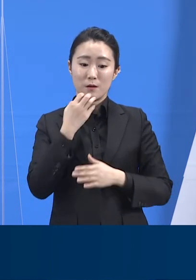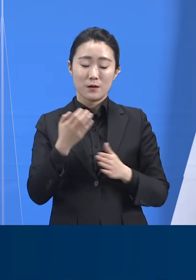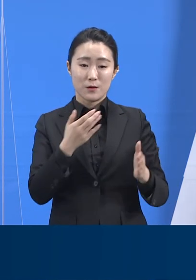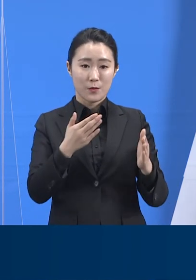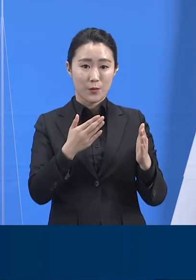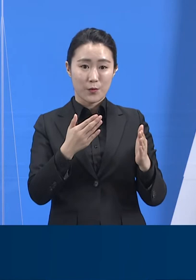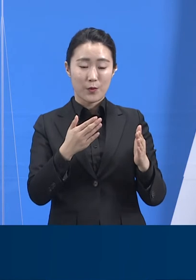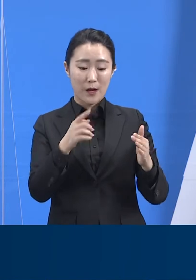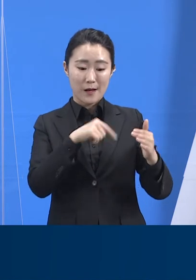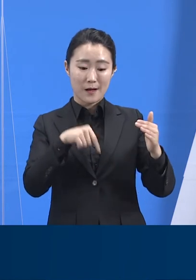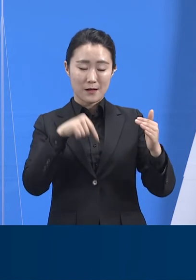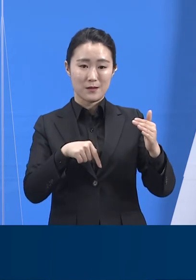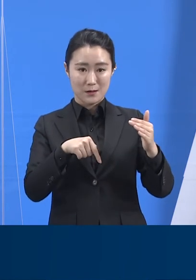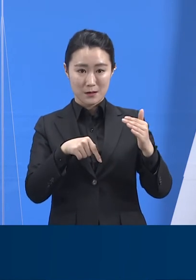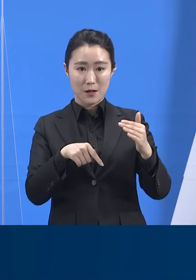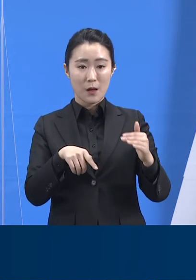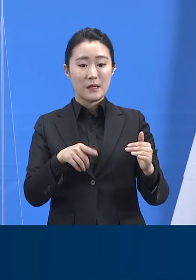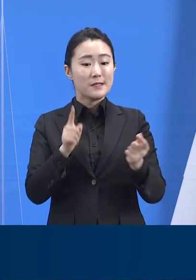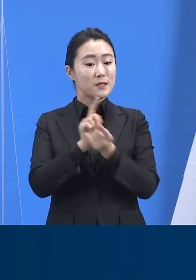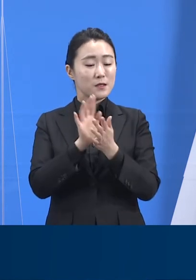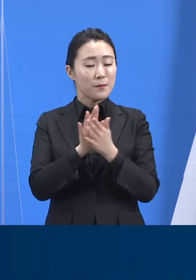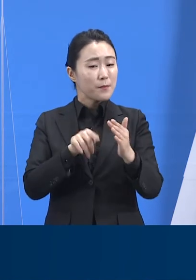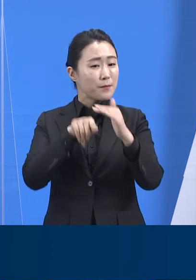285명으로 구성됩니다.